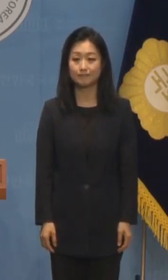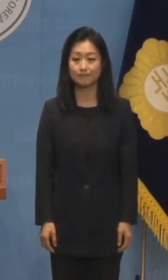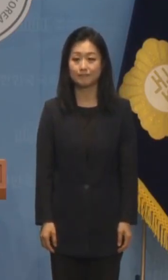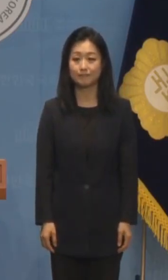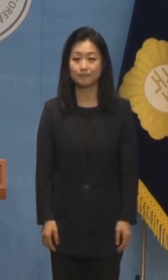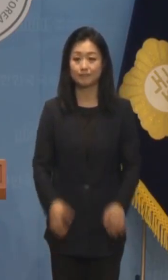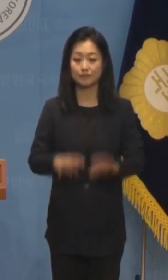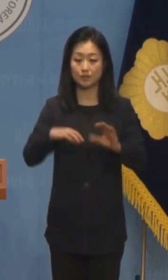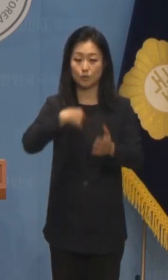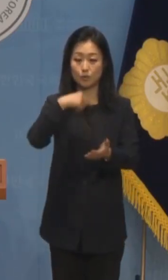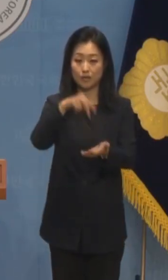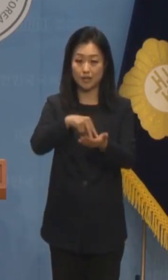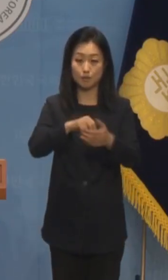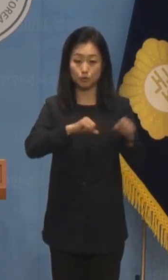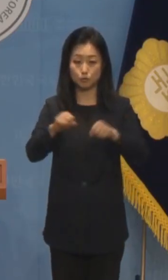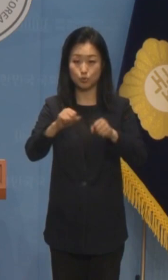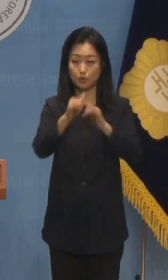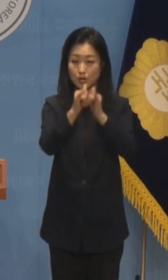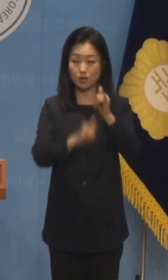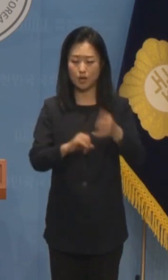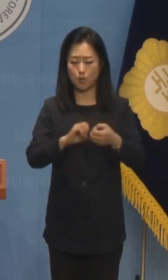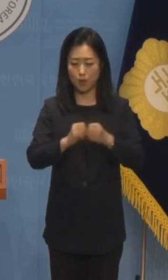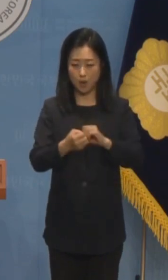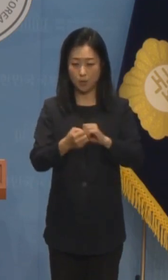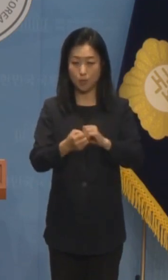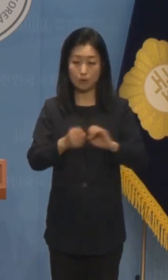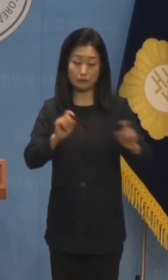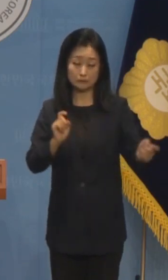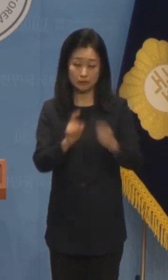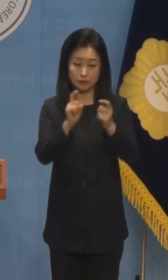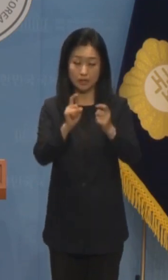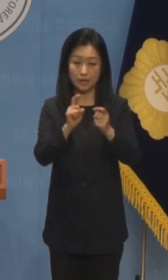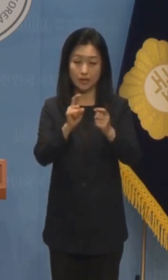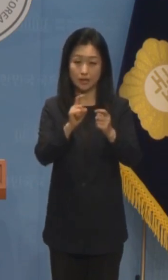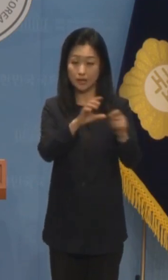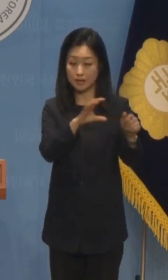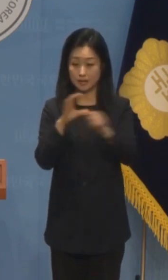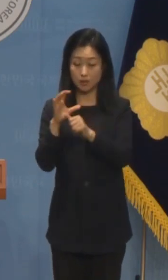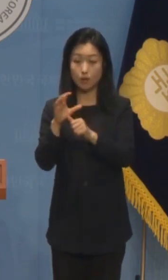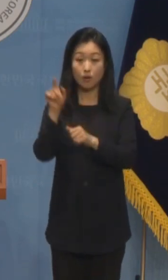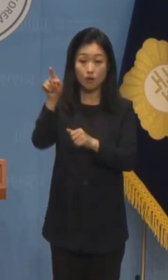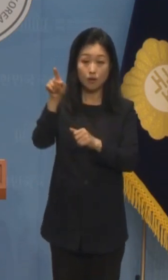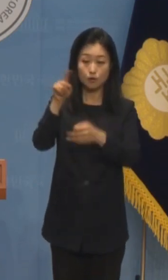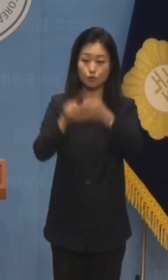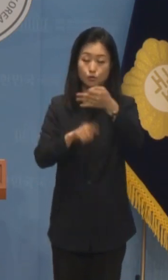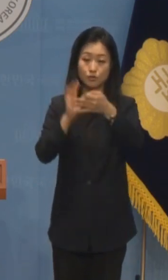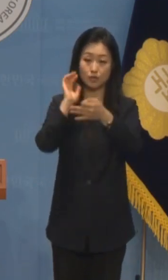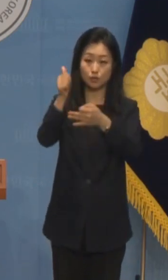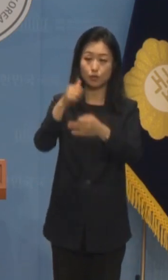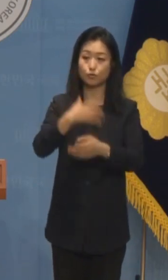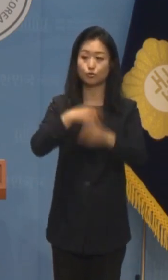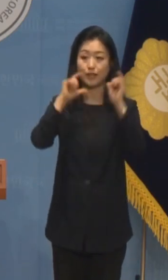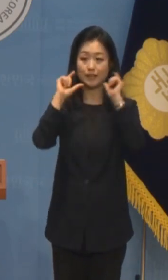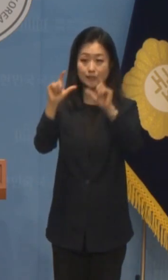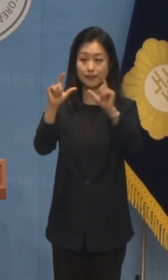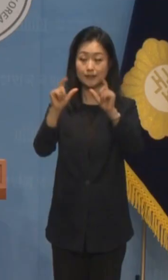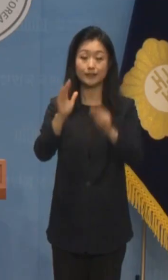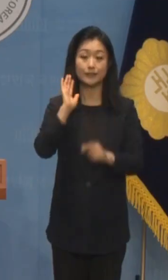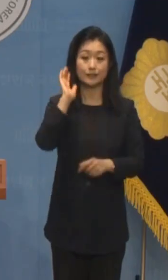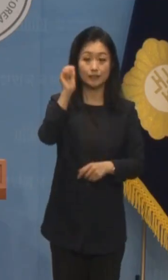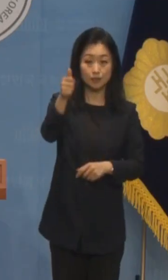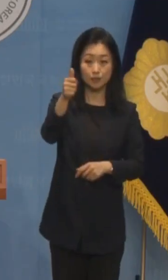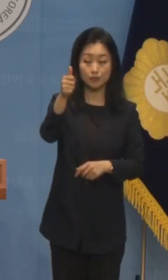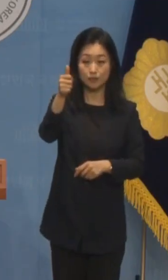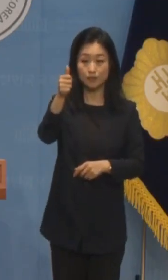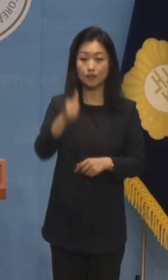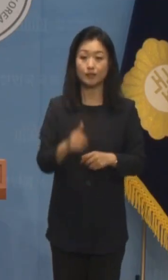독립운동 역사마저 왜곡하고 정쟁화하는 윤석열 정부 규탄합니다. 윤석열 정부의